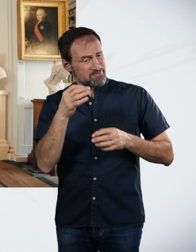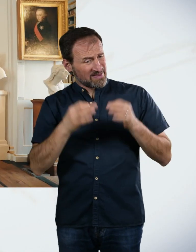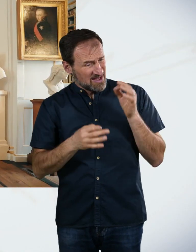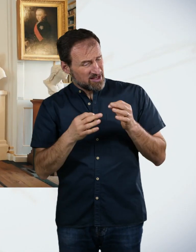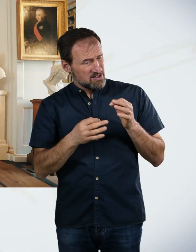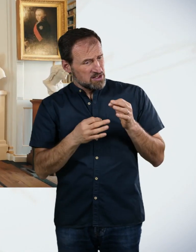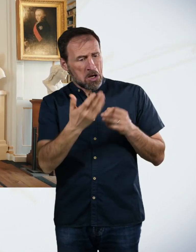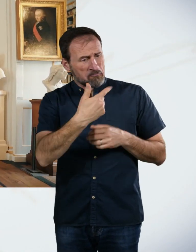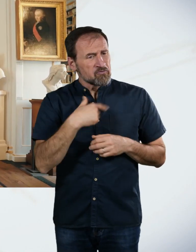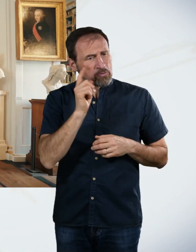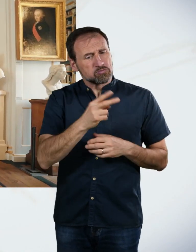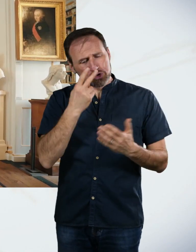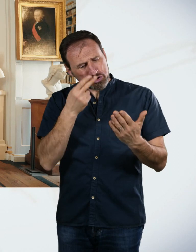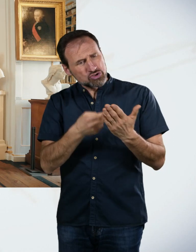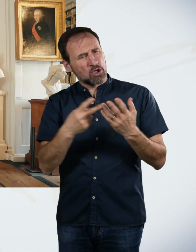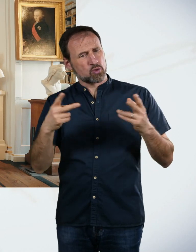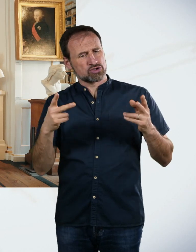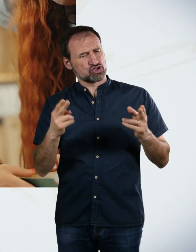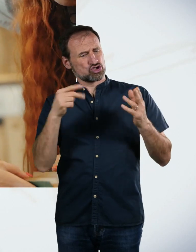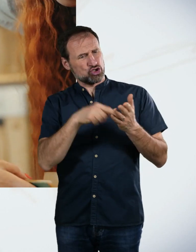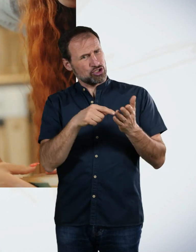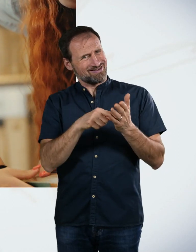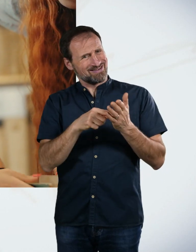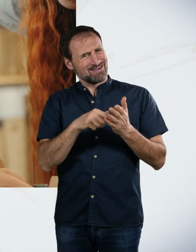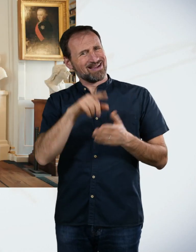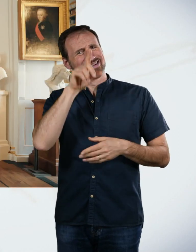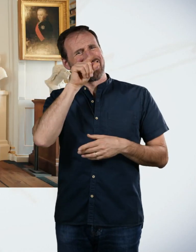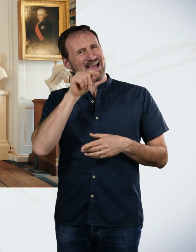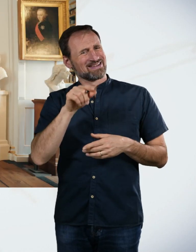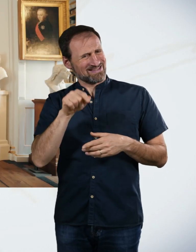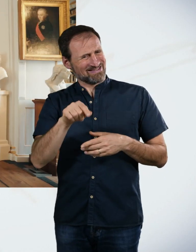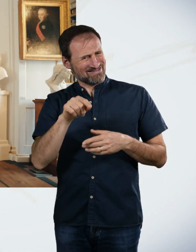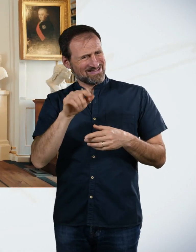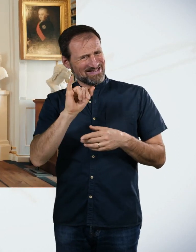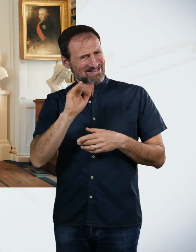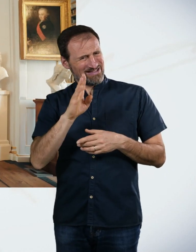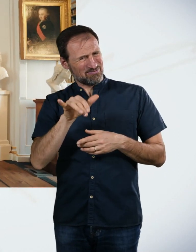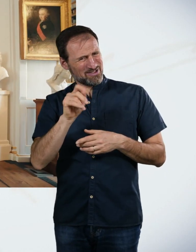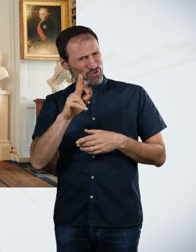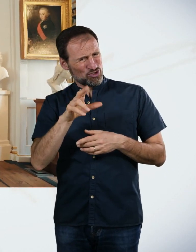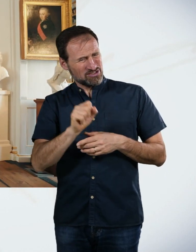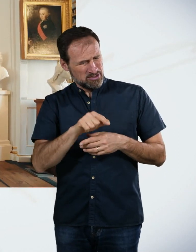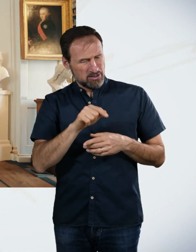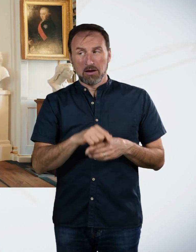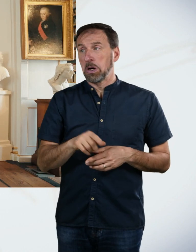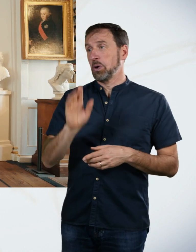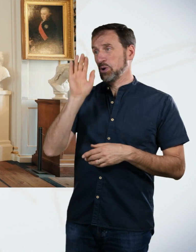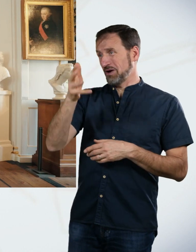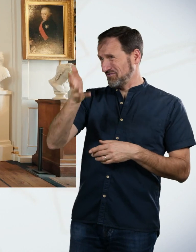die Kraniche des Ibikus mal gucken, ob wir da ein Hinweis finden. Dieses Stück hat halt über 500 Seiten, ne? Nein, nein, nein, Wir hatten ja Gott sei Dank den